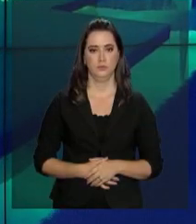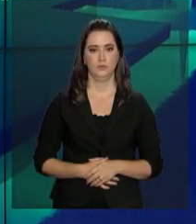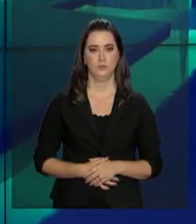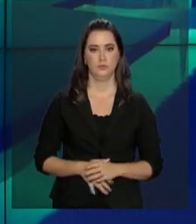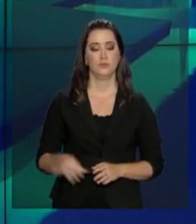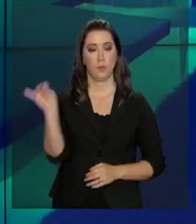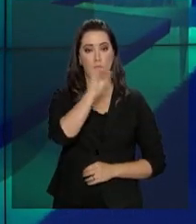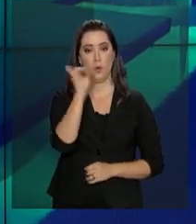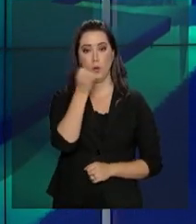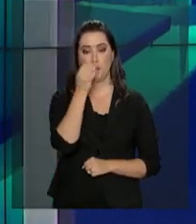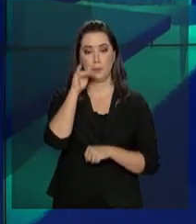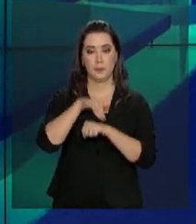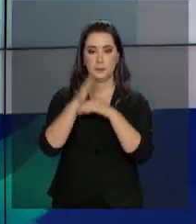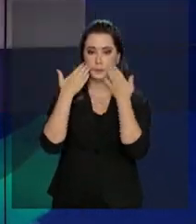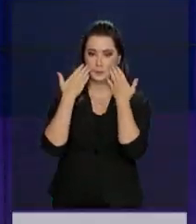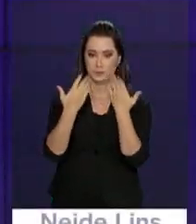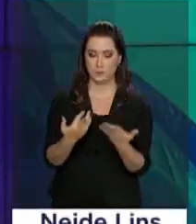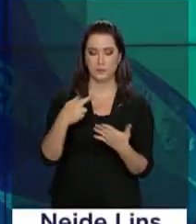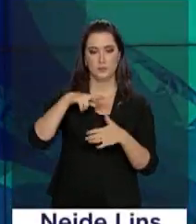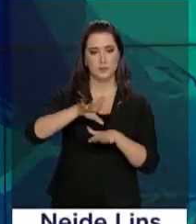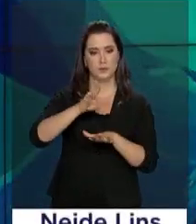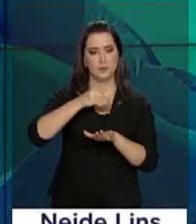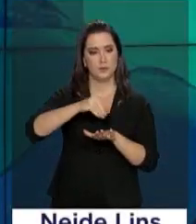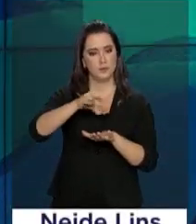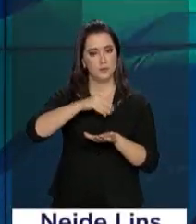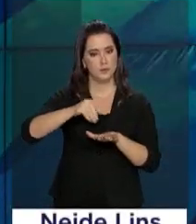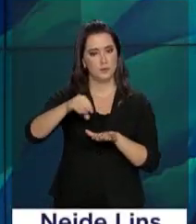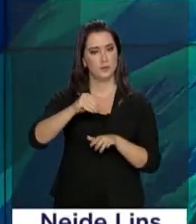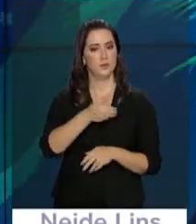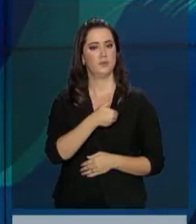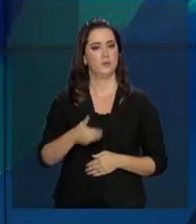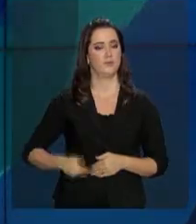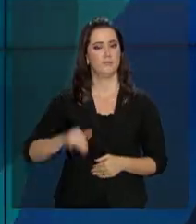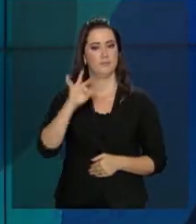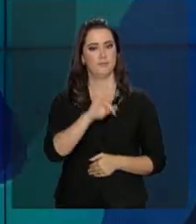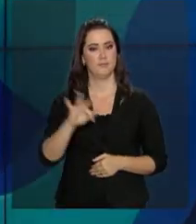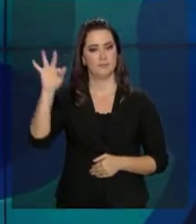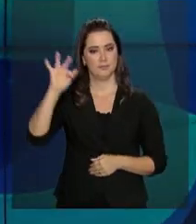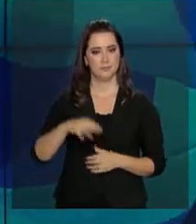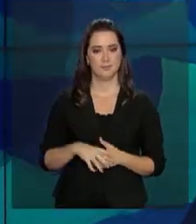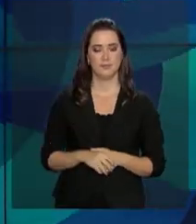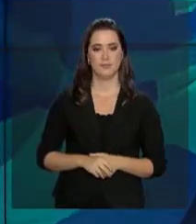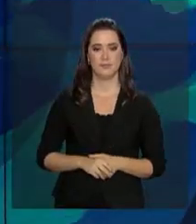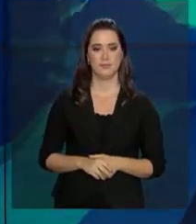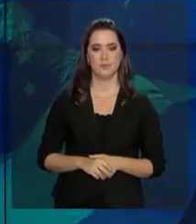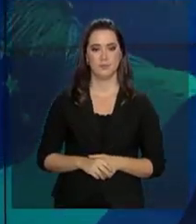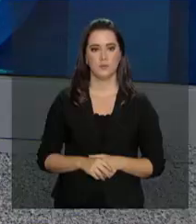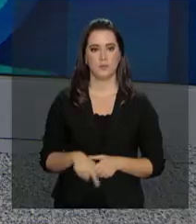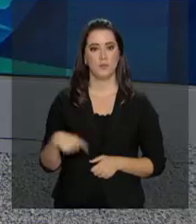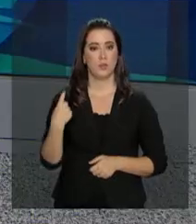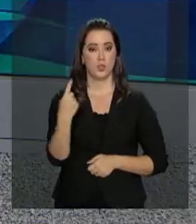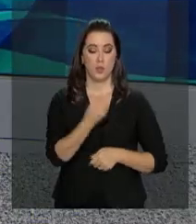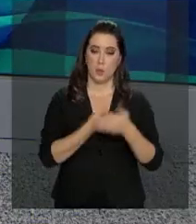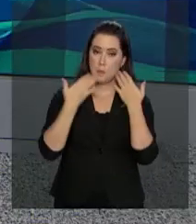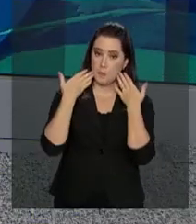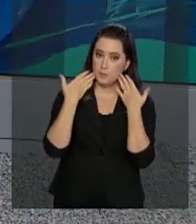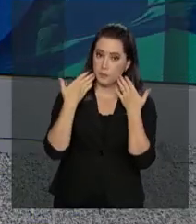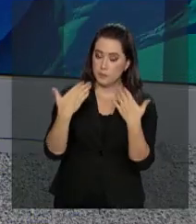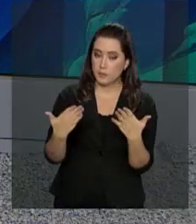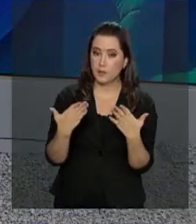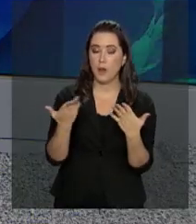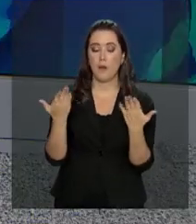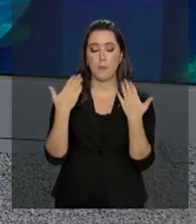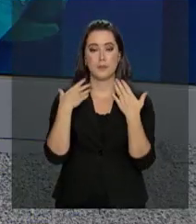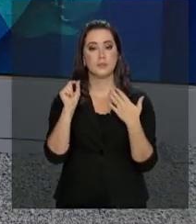Olá, boa noite no ar, mais uma edição do repórter NBR com as notícias do governo federal. A gente começa